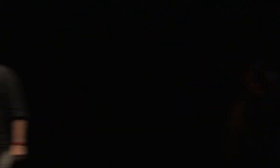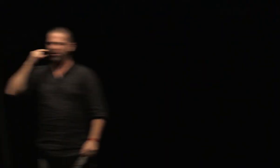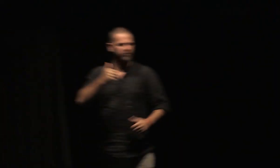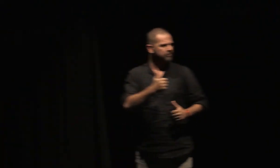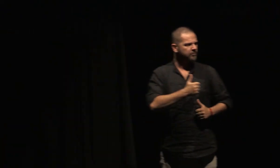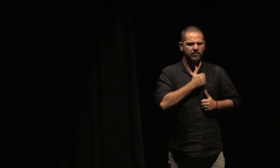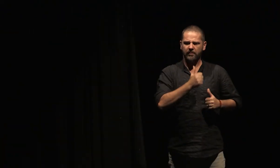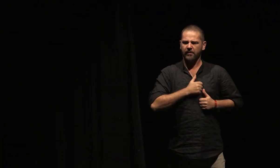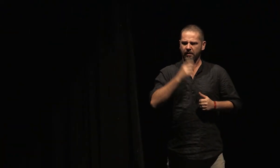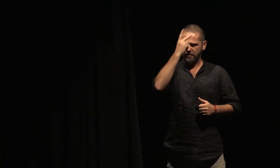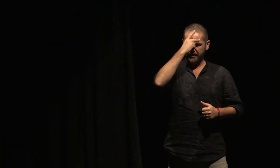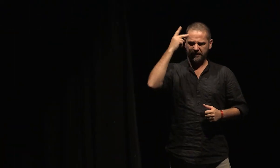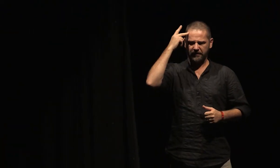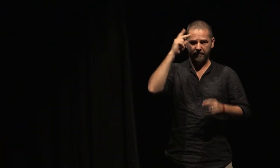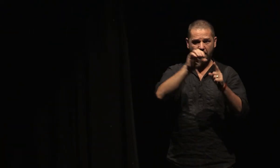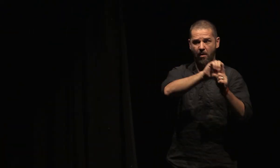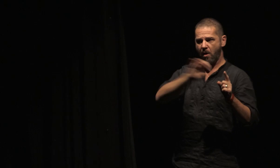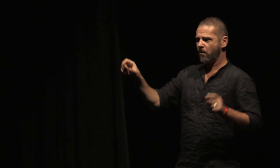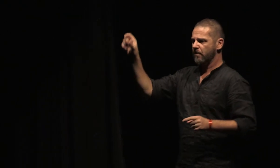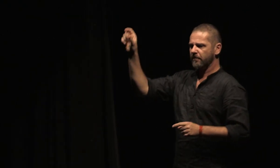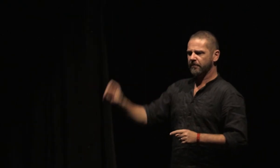israélien, qui en fait est mort après.